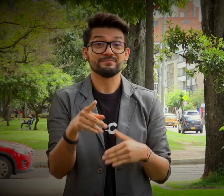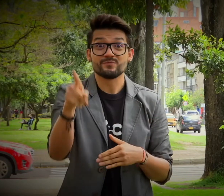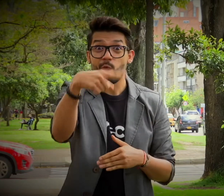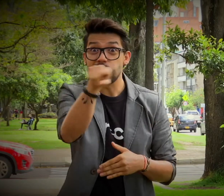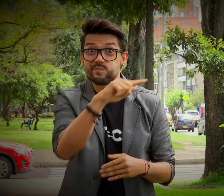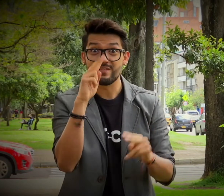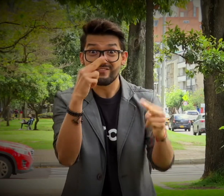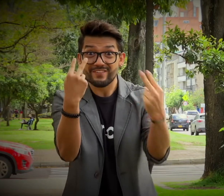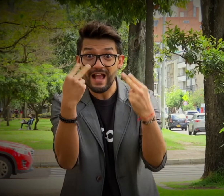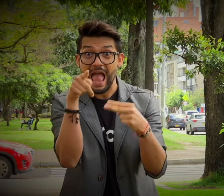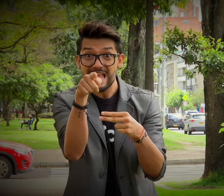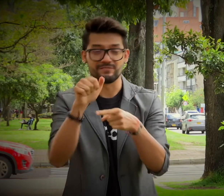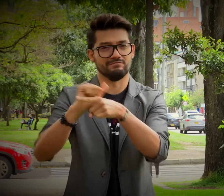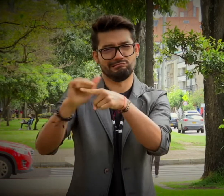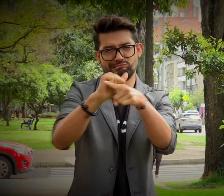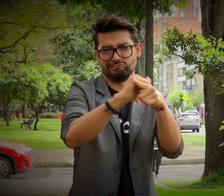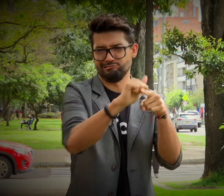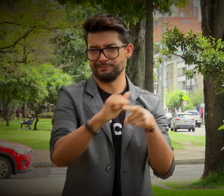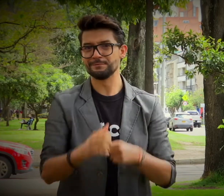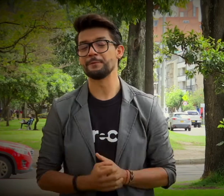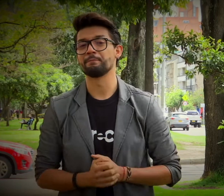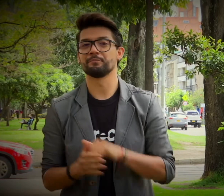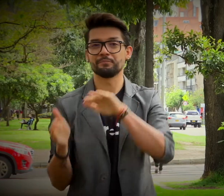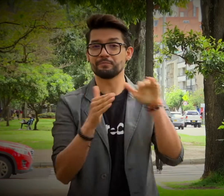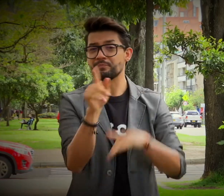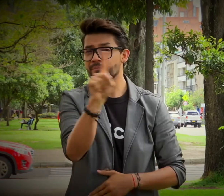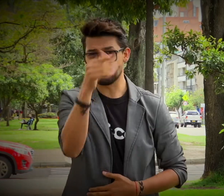Es muy fácil, véanlo y practíquenlo.